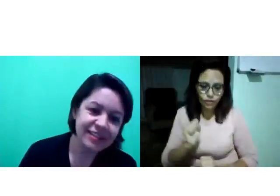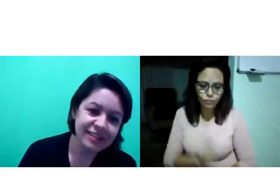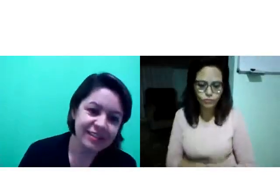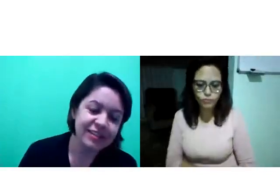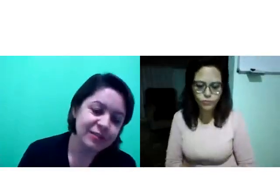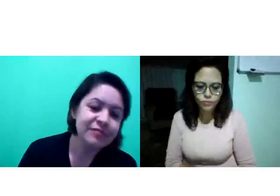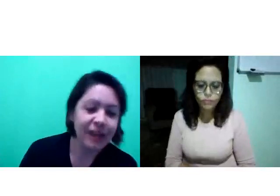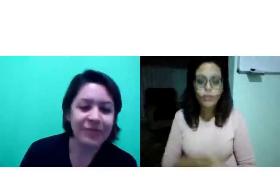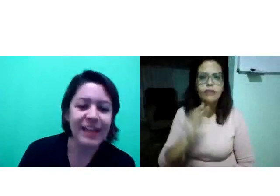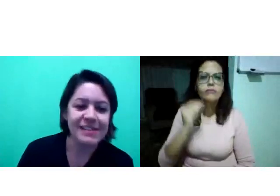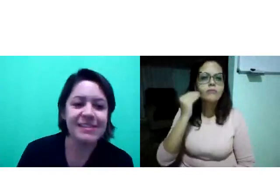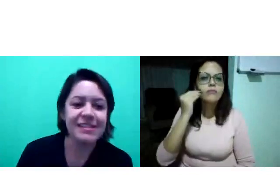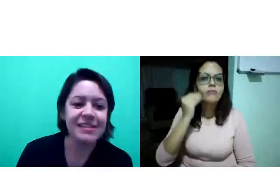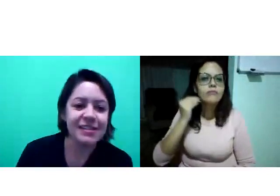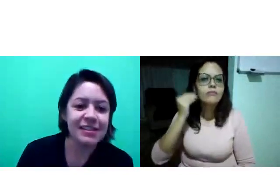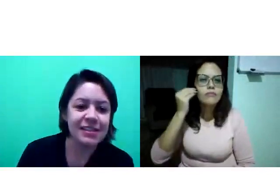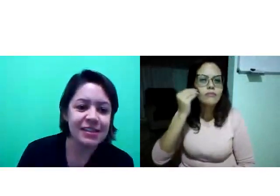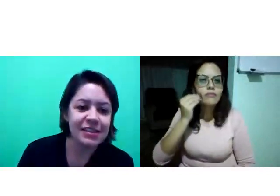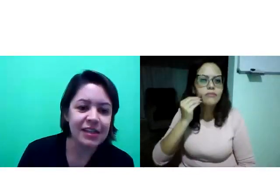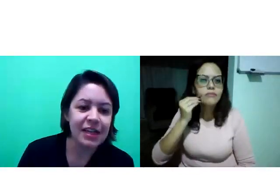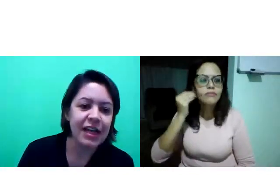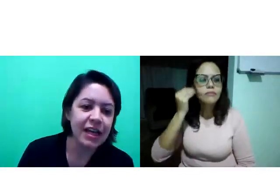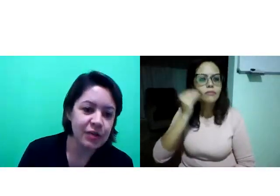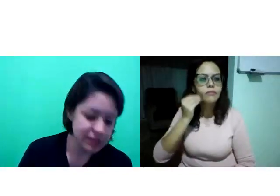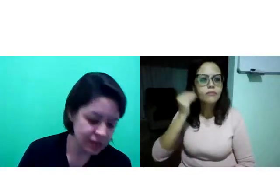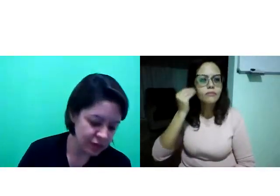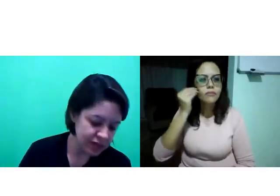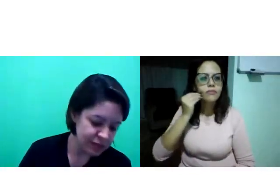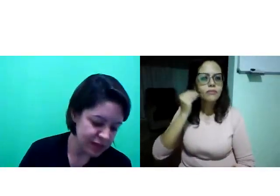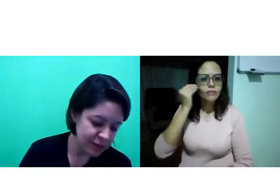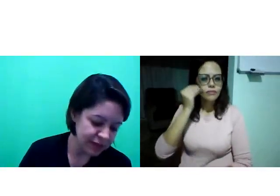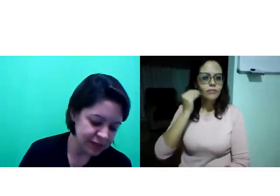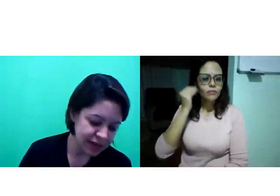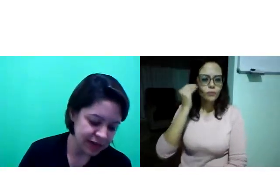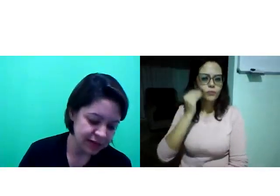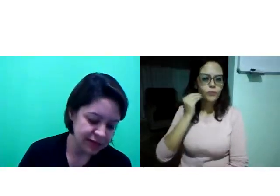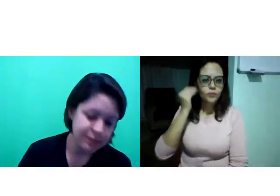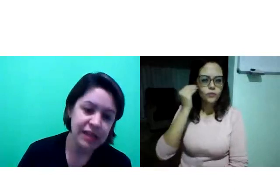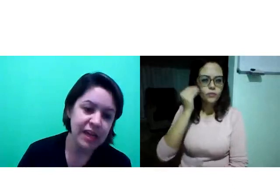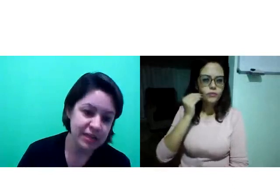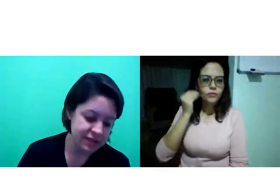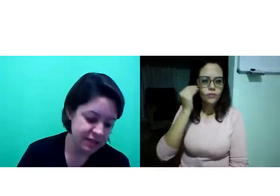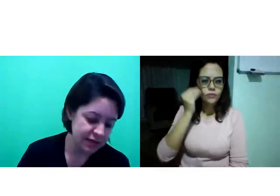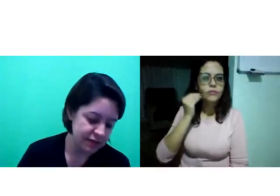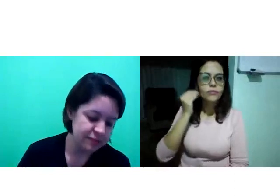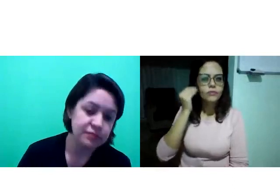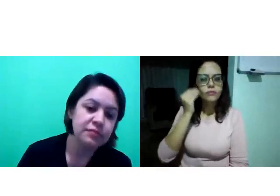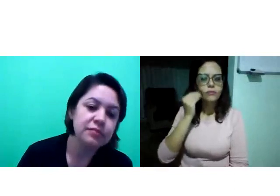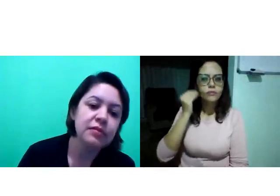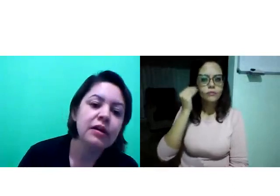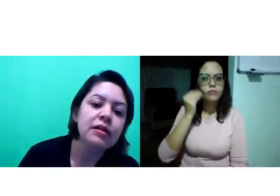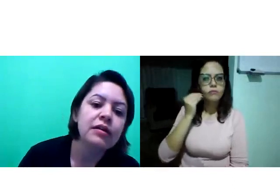Então, acontece. É o sinal de experimentar. Experiência.